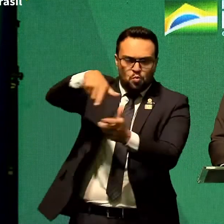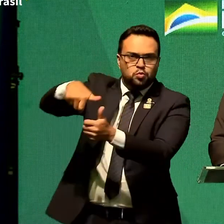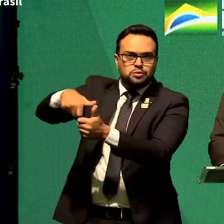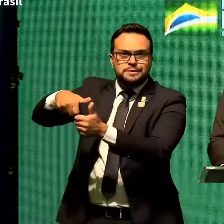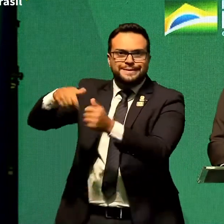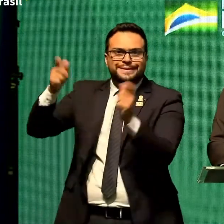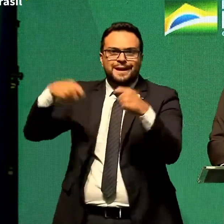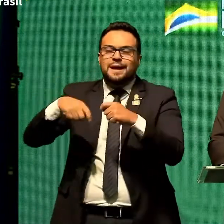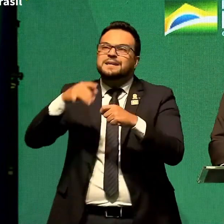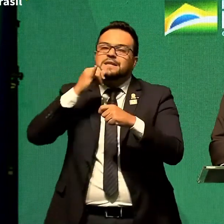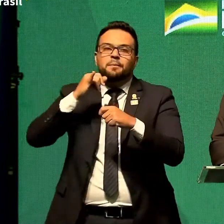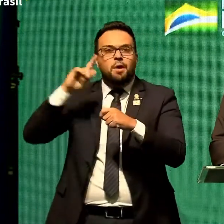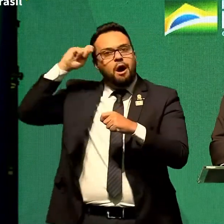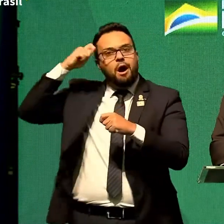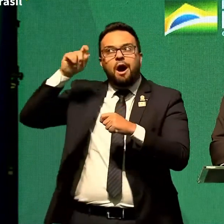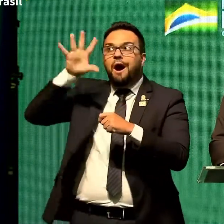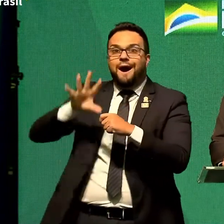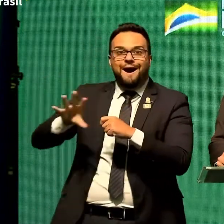Na África,